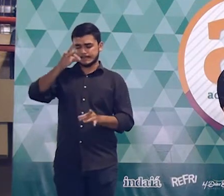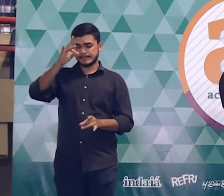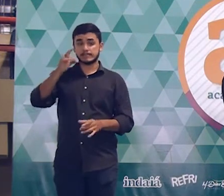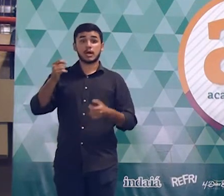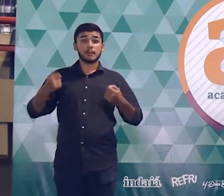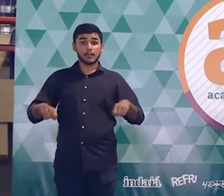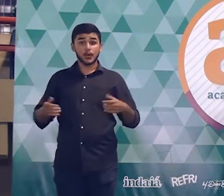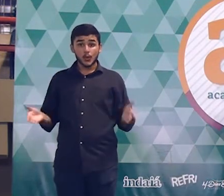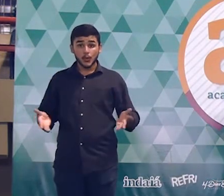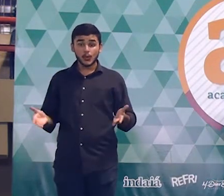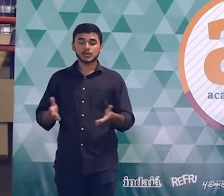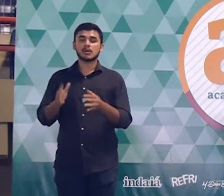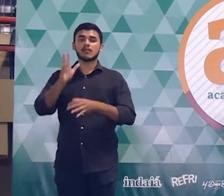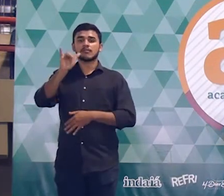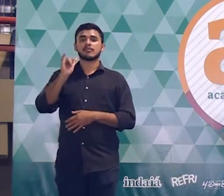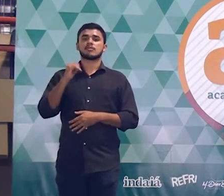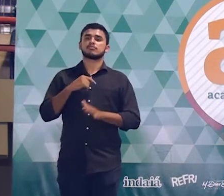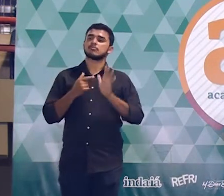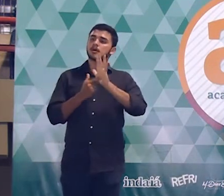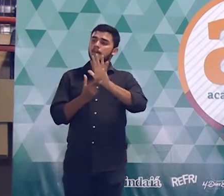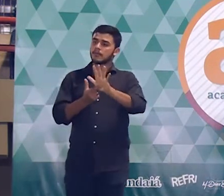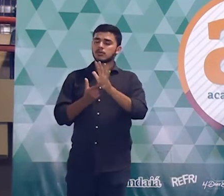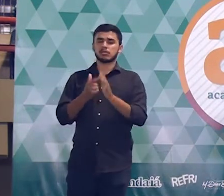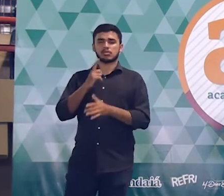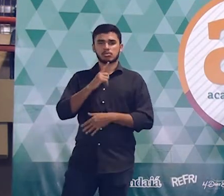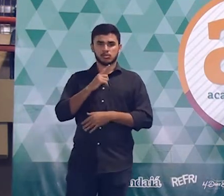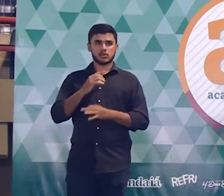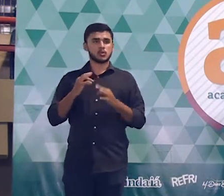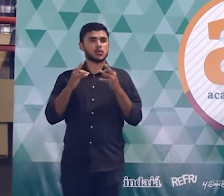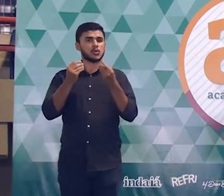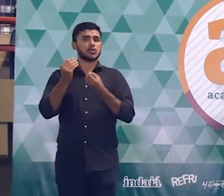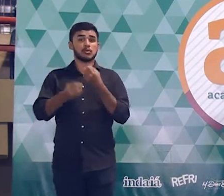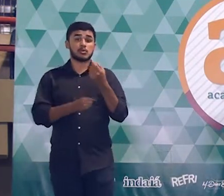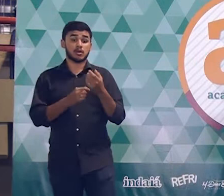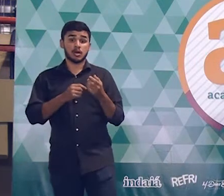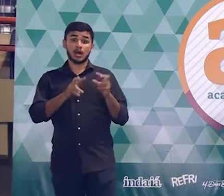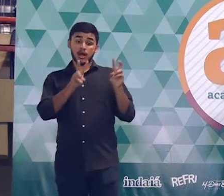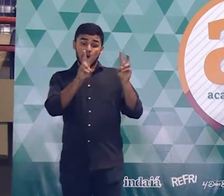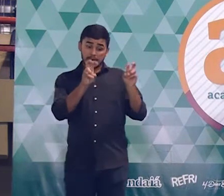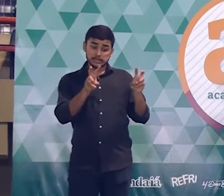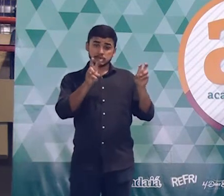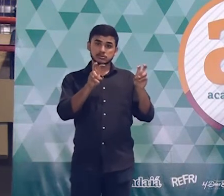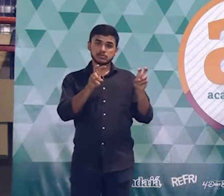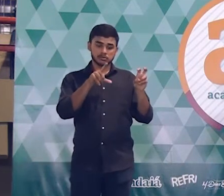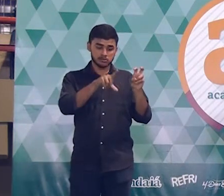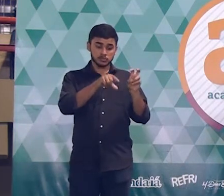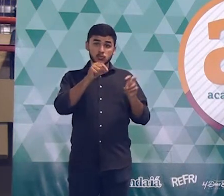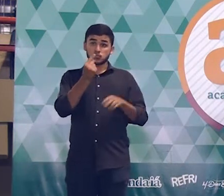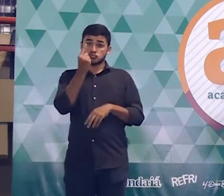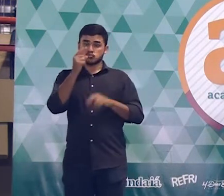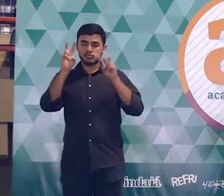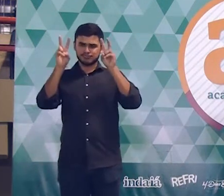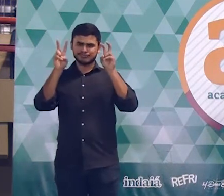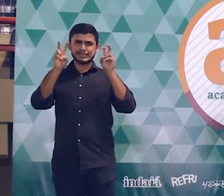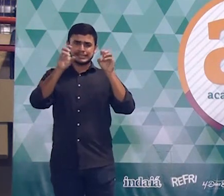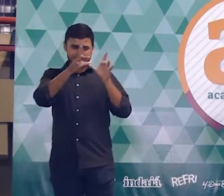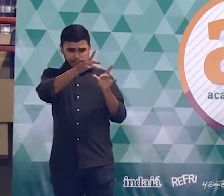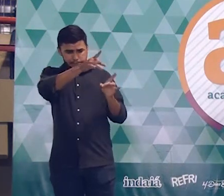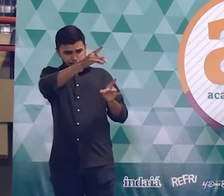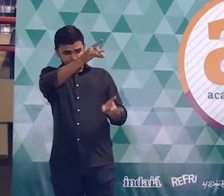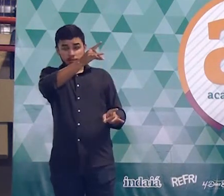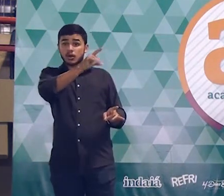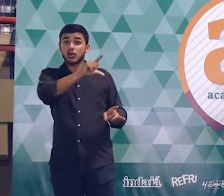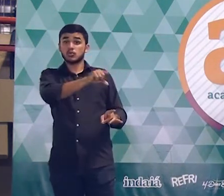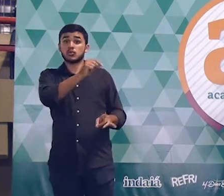Então o que a gente vai fazer hoje? A gente vai abordar hoje um tópico da geometria plana, tá? Dos diversos assuntos